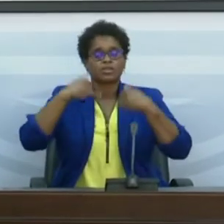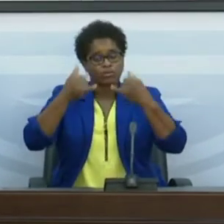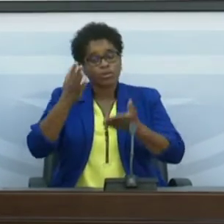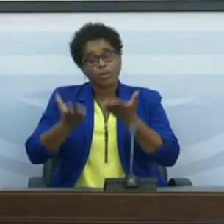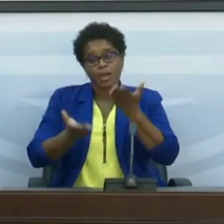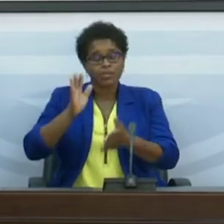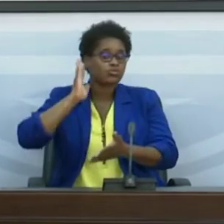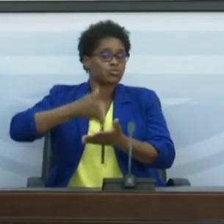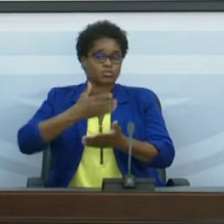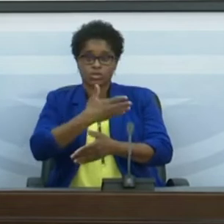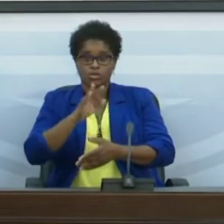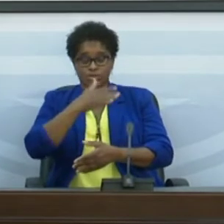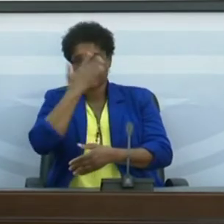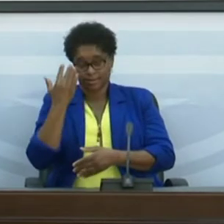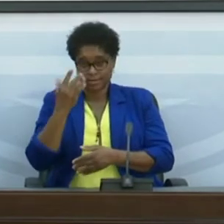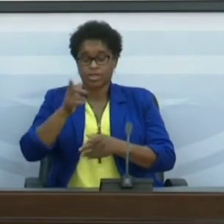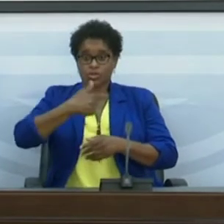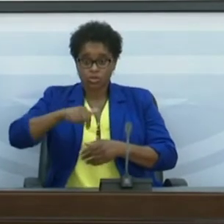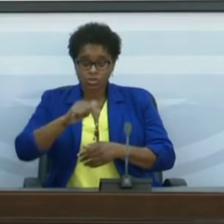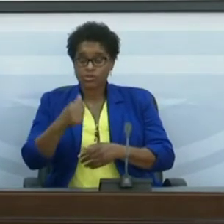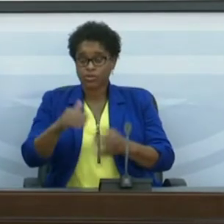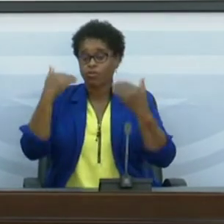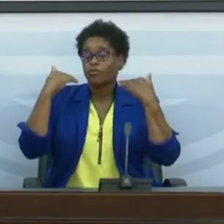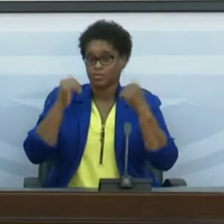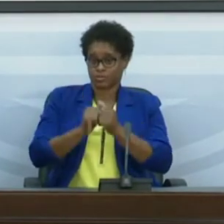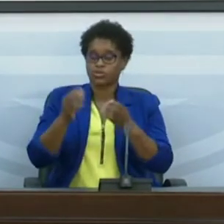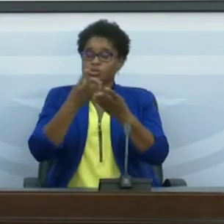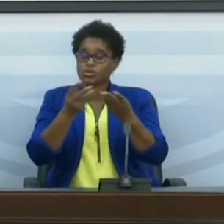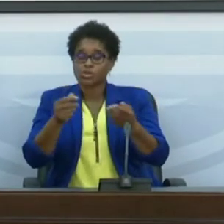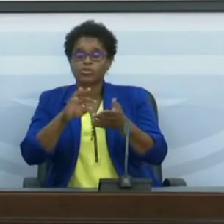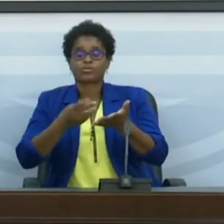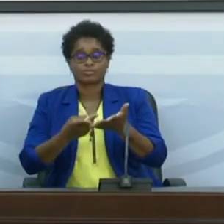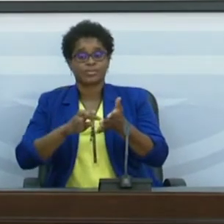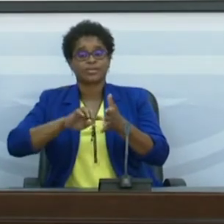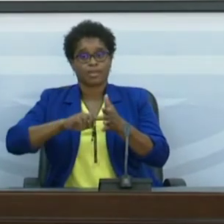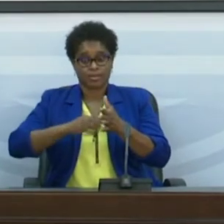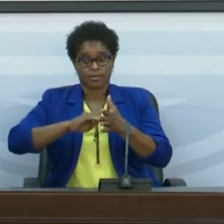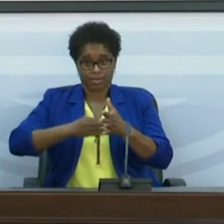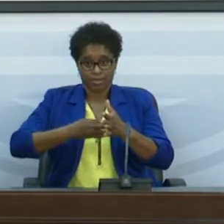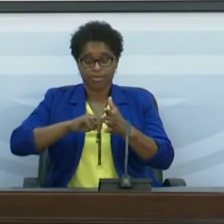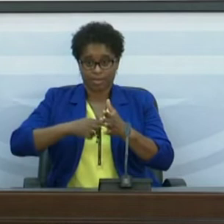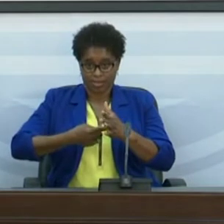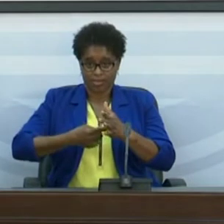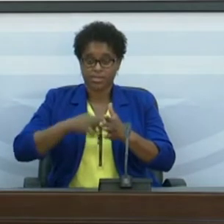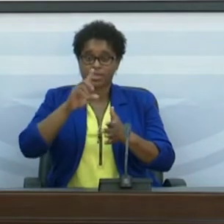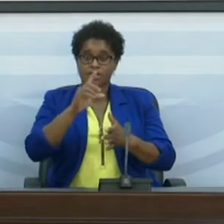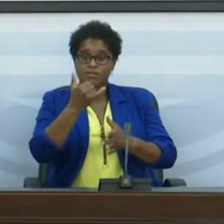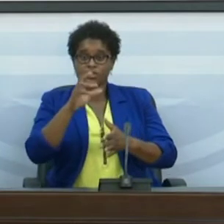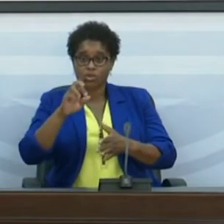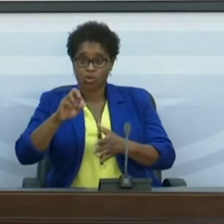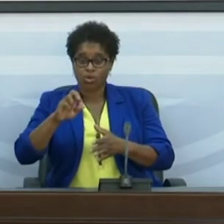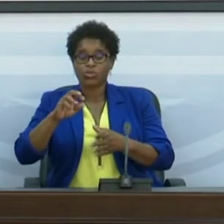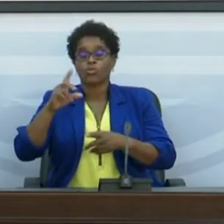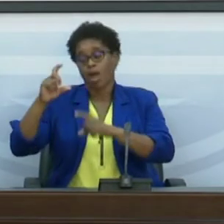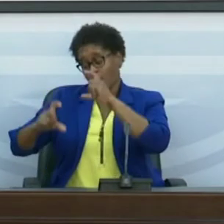Nós tivemos o conhecimento dos resultados de 698 amostras analisadas de ontem para